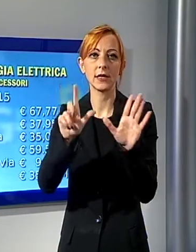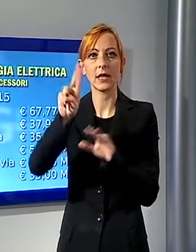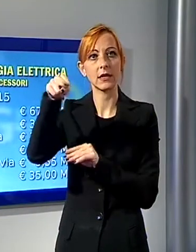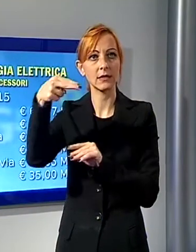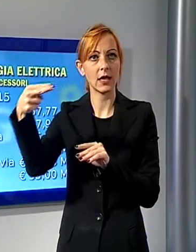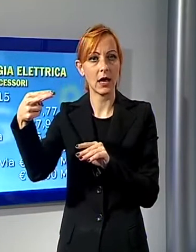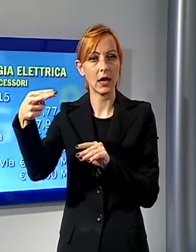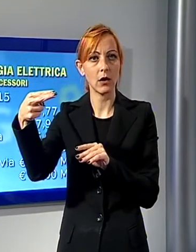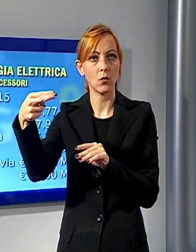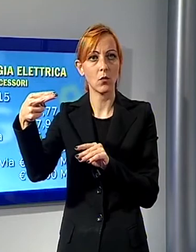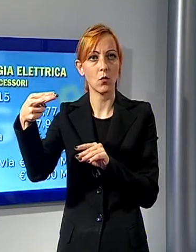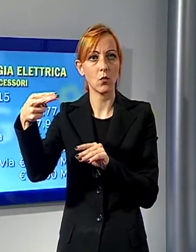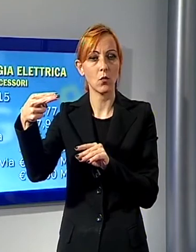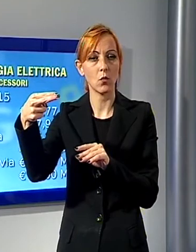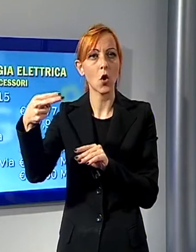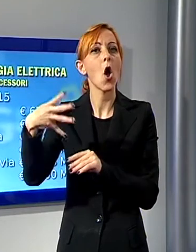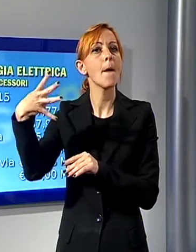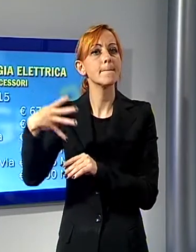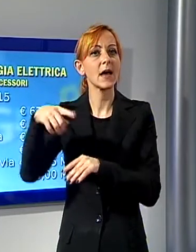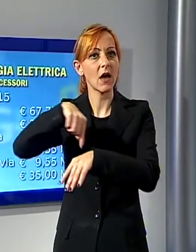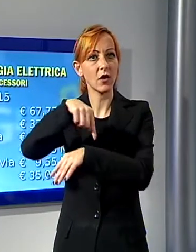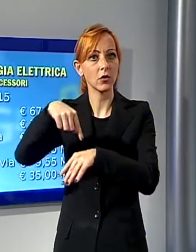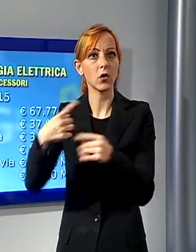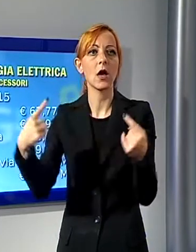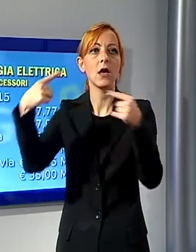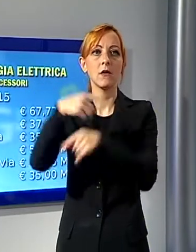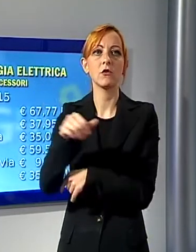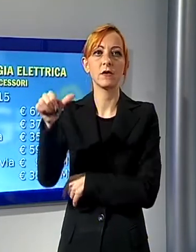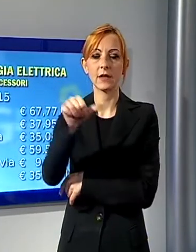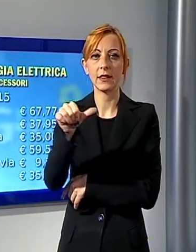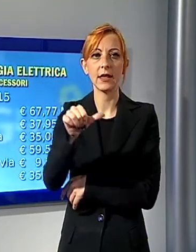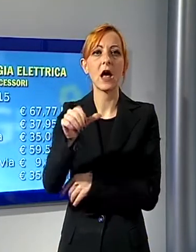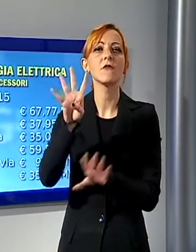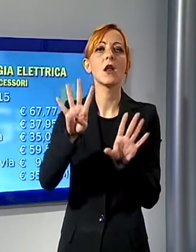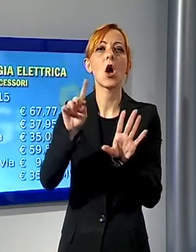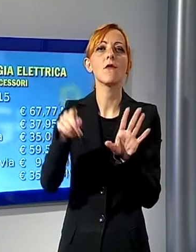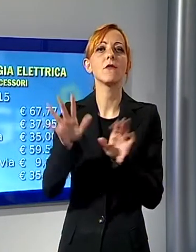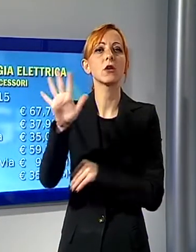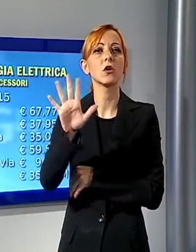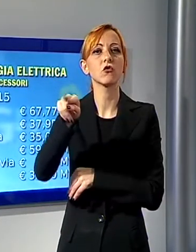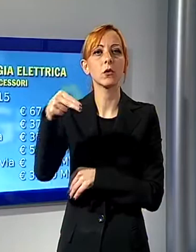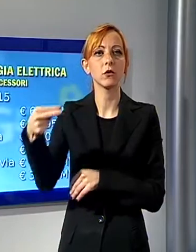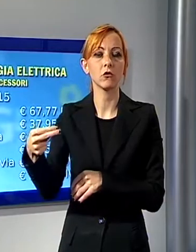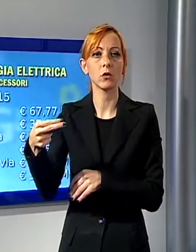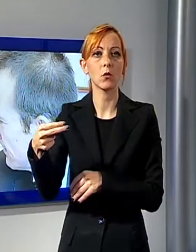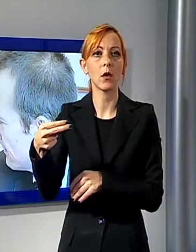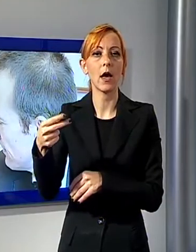megawattora, mentre in Scandinavia era di 9,55 euro e in Germania di 35. Spese che,